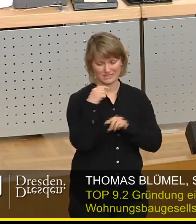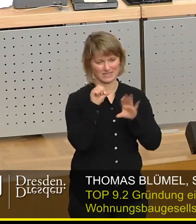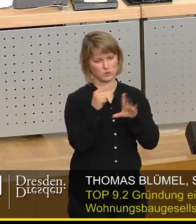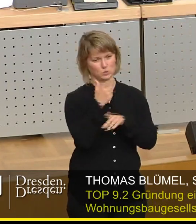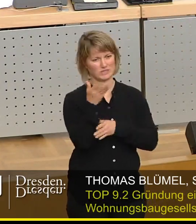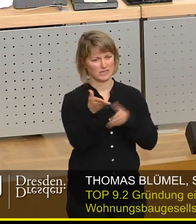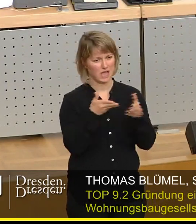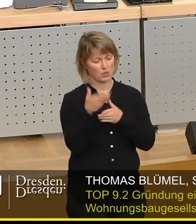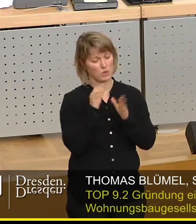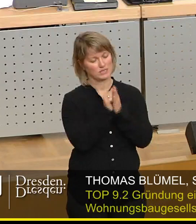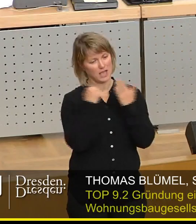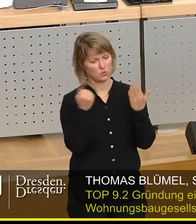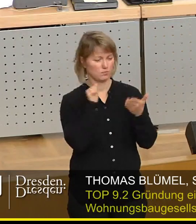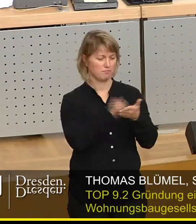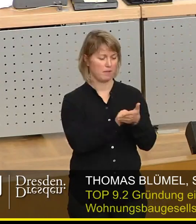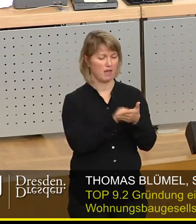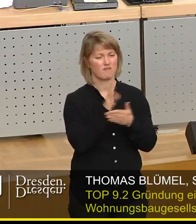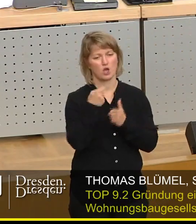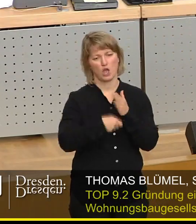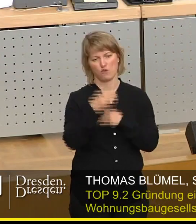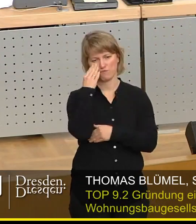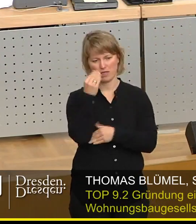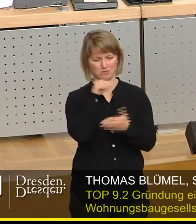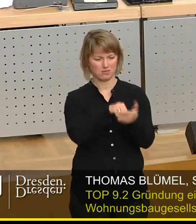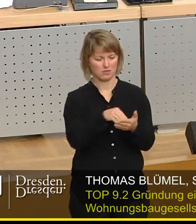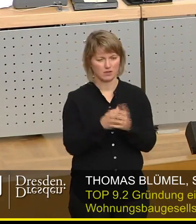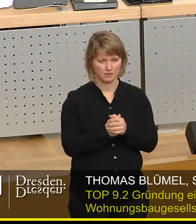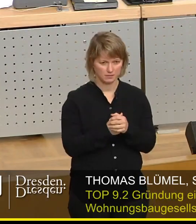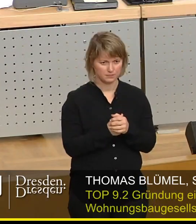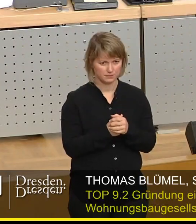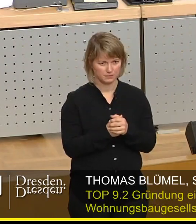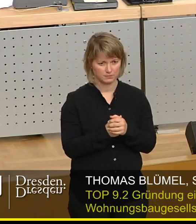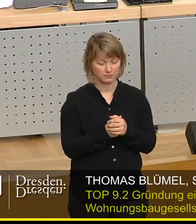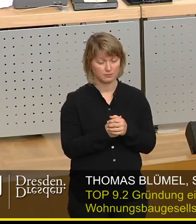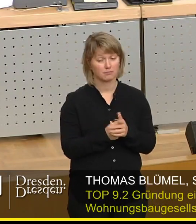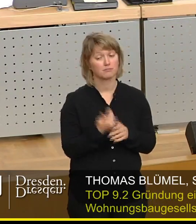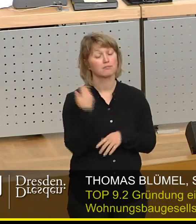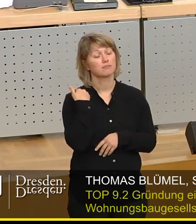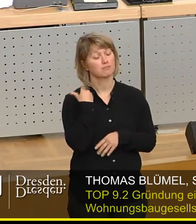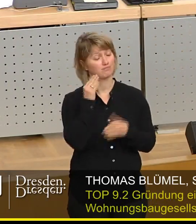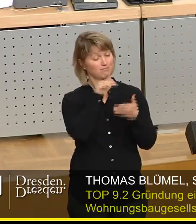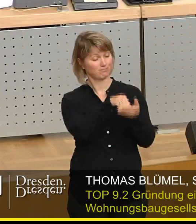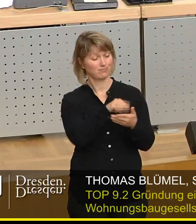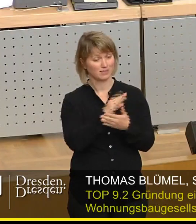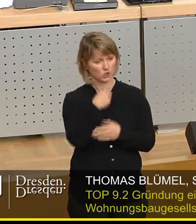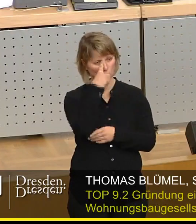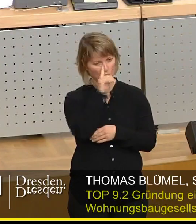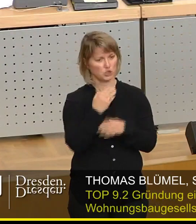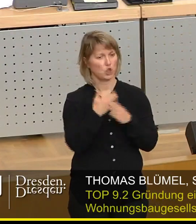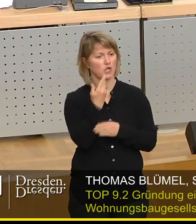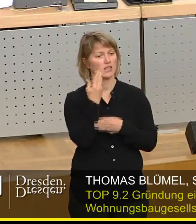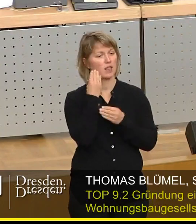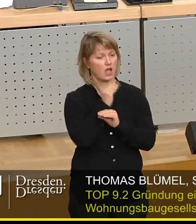in der Zeitung gelesen von Frau Kaufmann. Sie hat nämlich in den DNN ausgeführt, es gibt eine